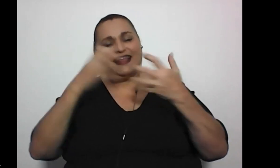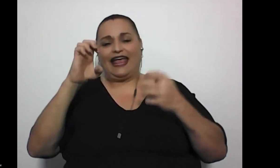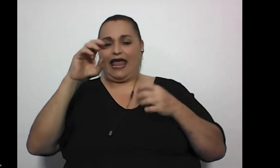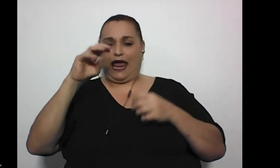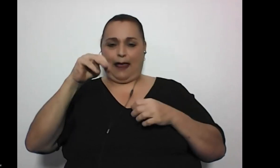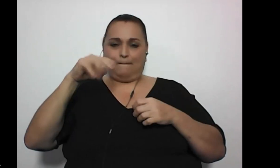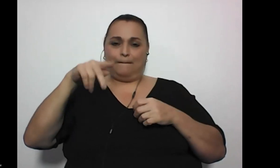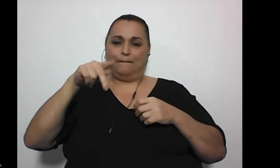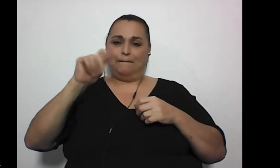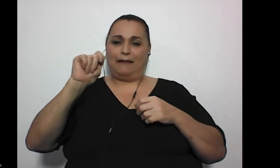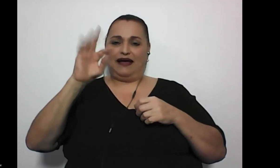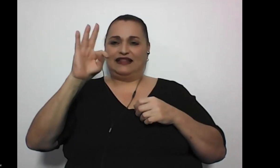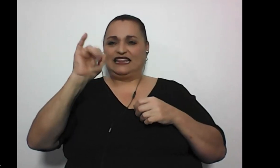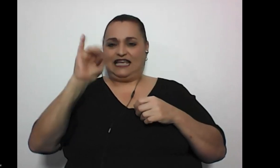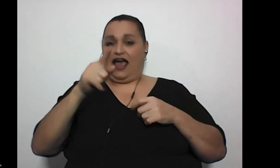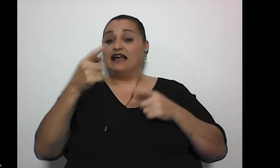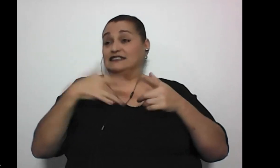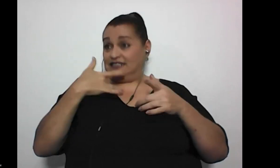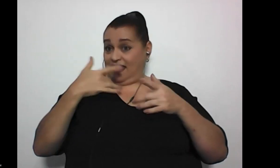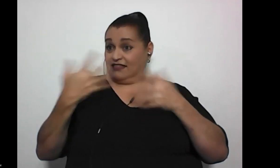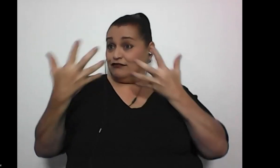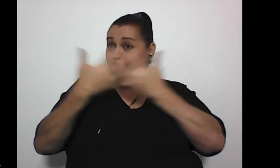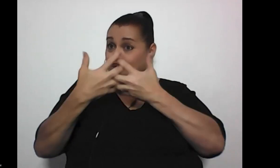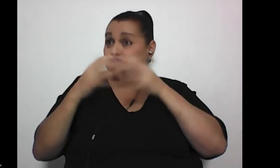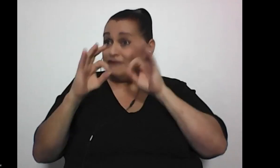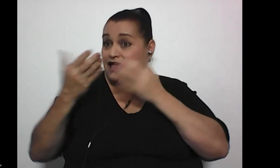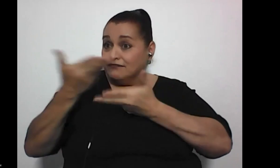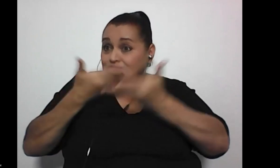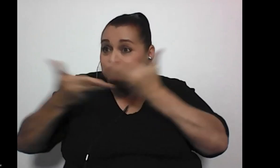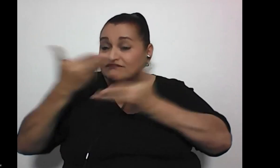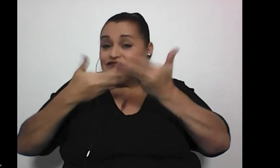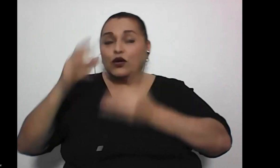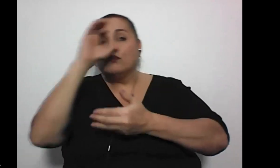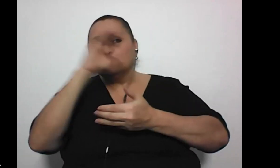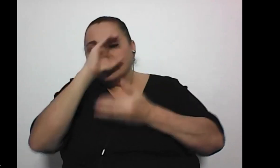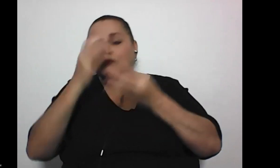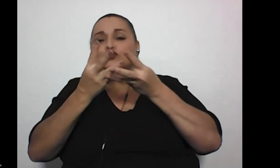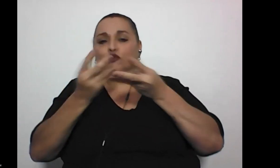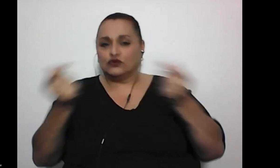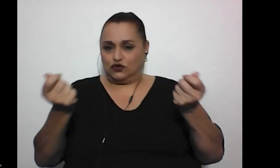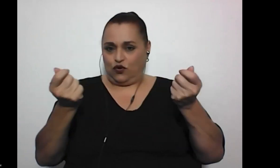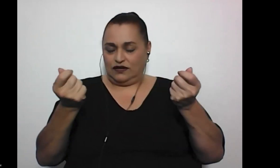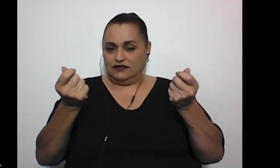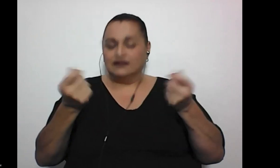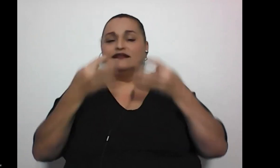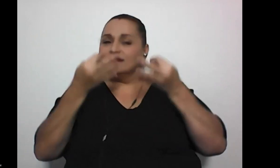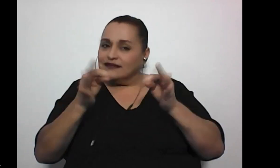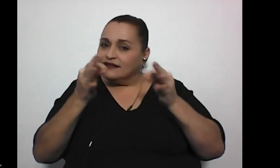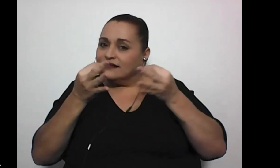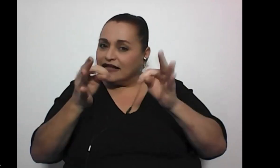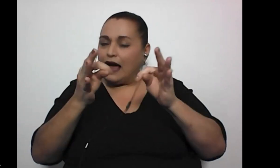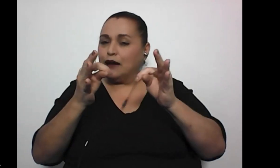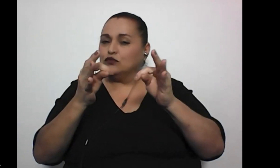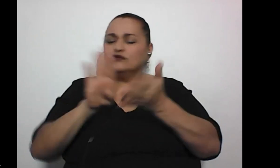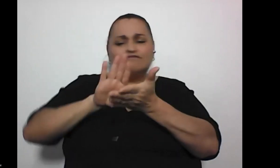Porque yo creo que al sentir empatía vamos a buscar soluciones y vamos a tratar de ir